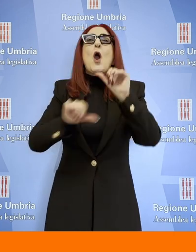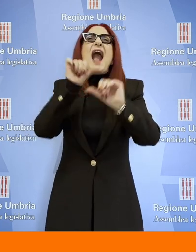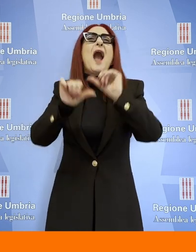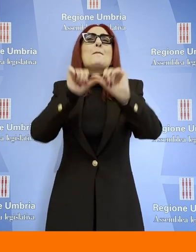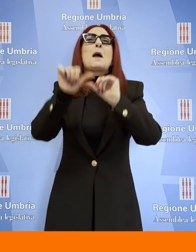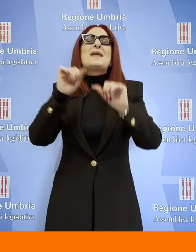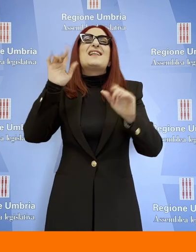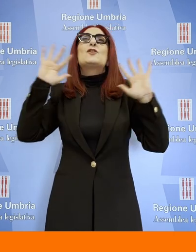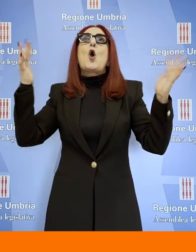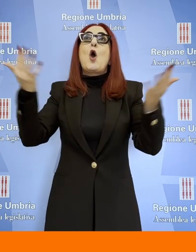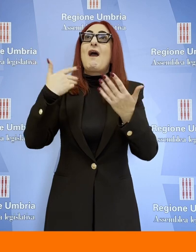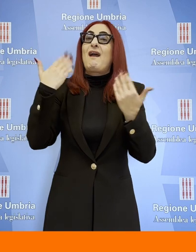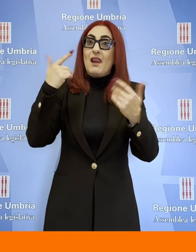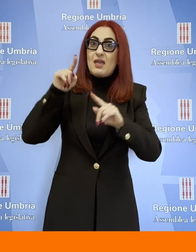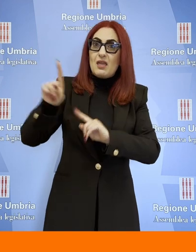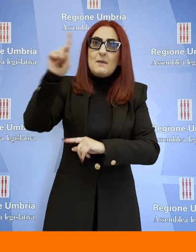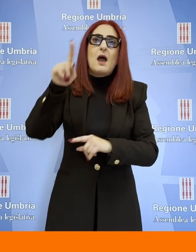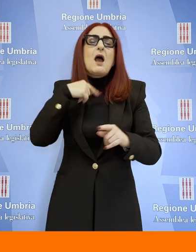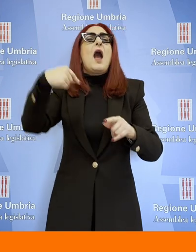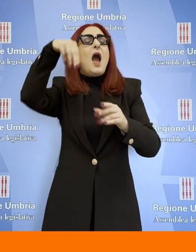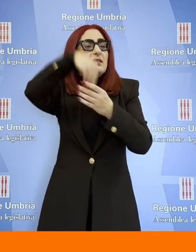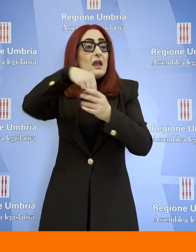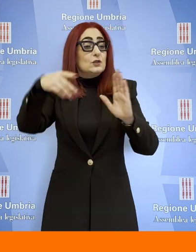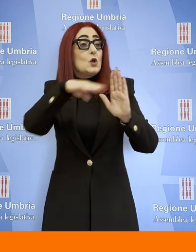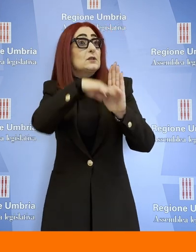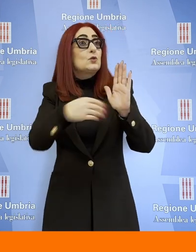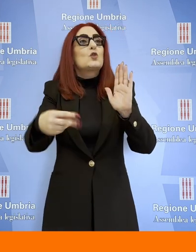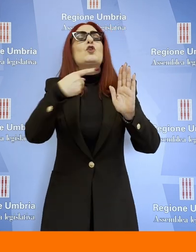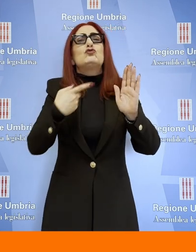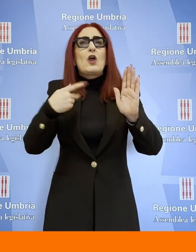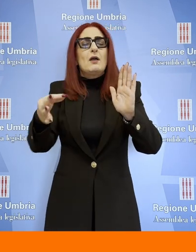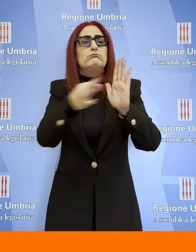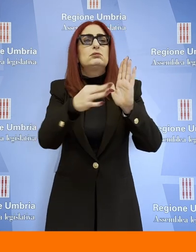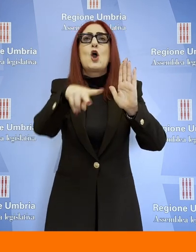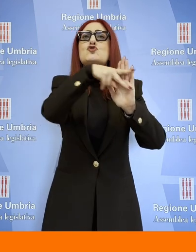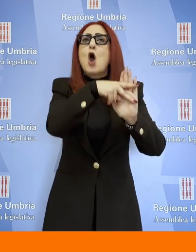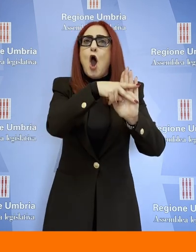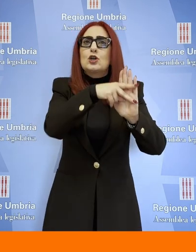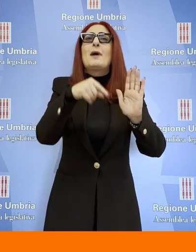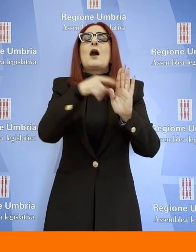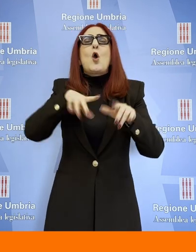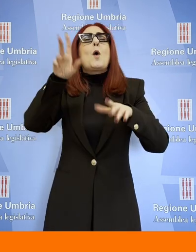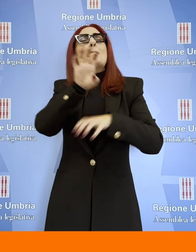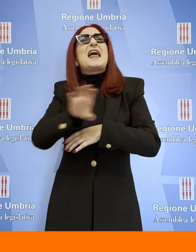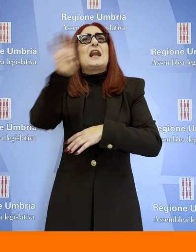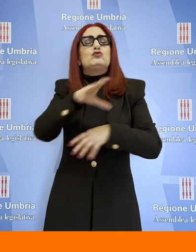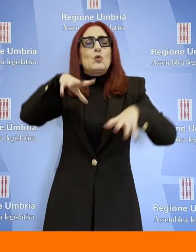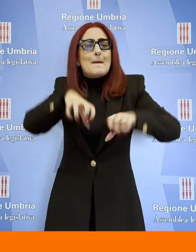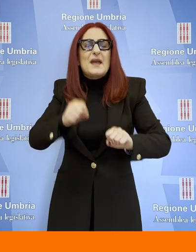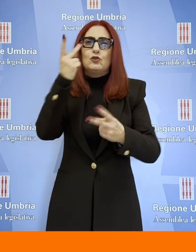ad adottare misure per l'adeguamento, per la mitigazione degli effetti del cambiamento climatico. Sul volume e sullo